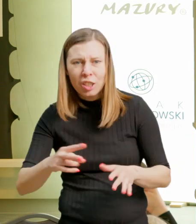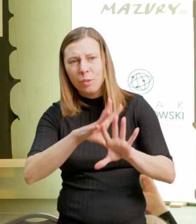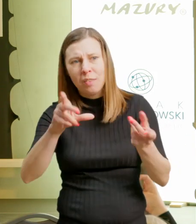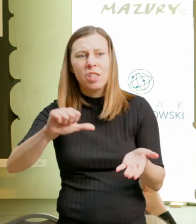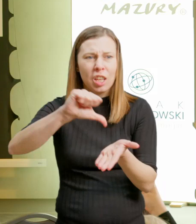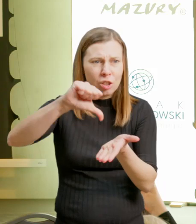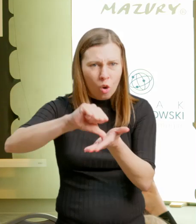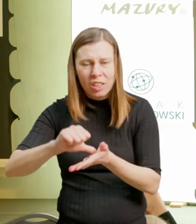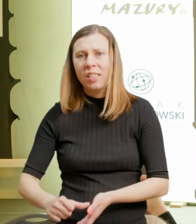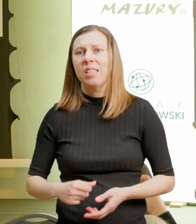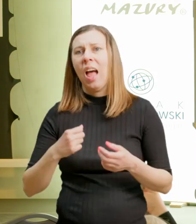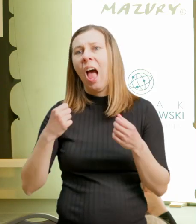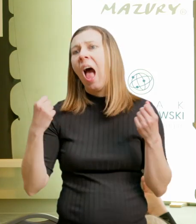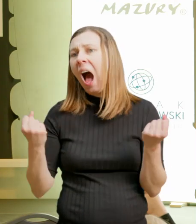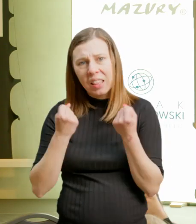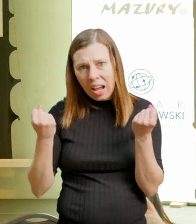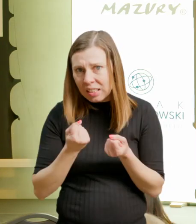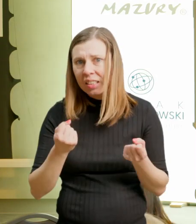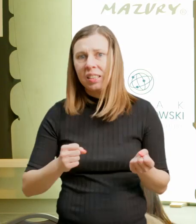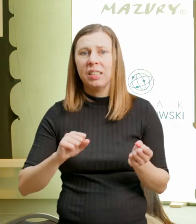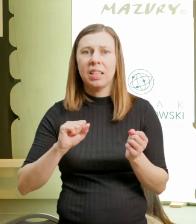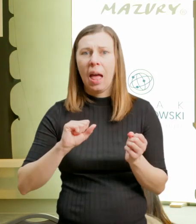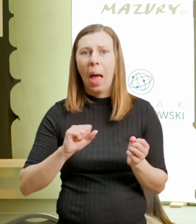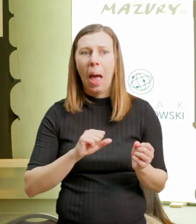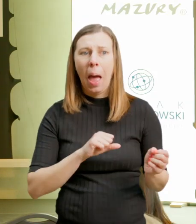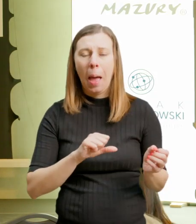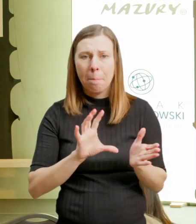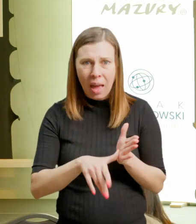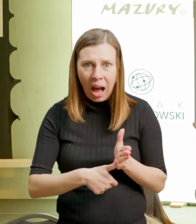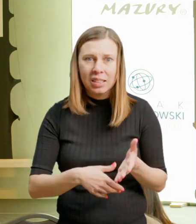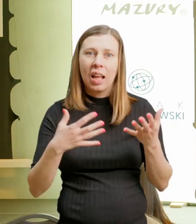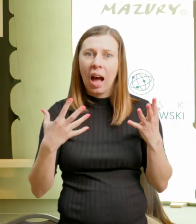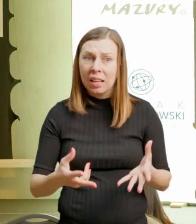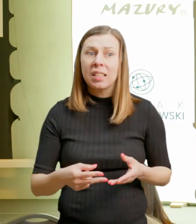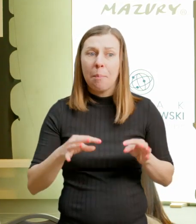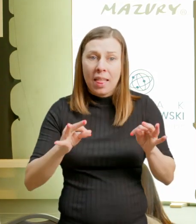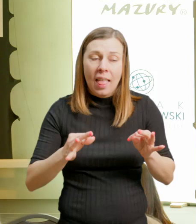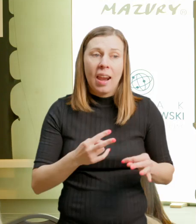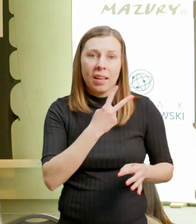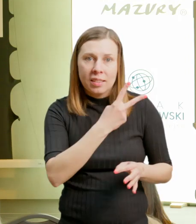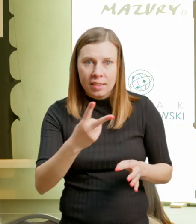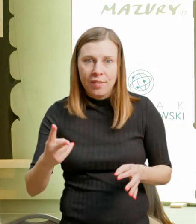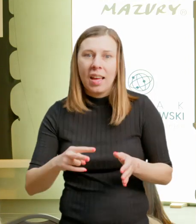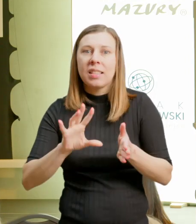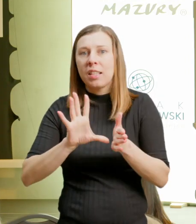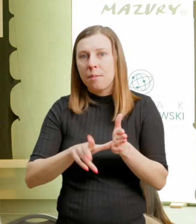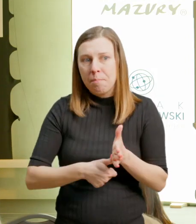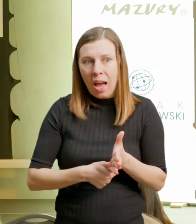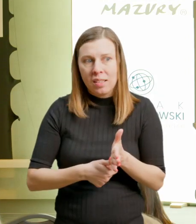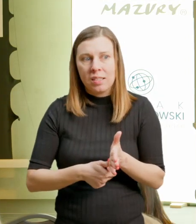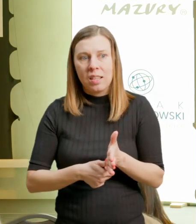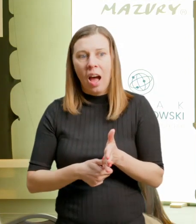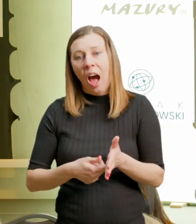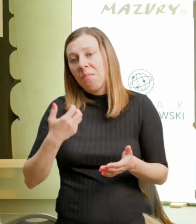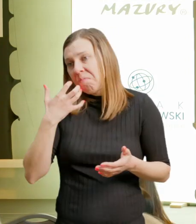A my chcemy teraz odwiedzać te miasta, które nie były jeszcze albo w sferze naszych zainteresowań, albo też nie są tak